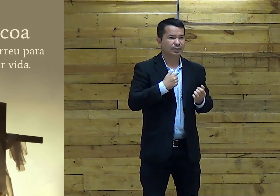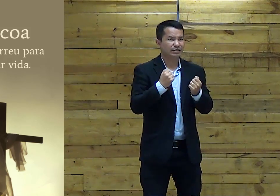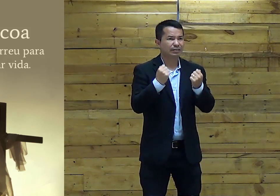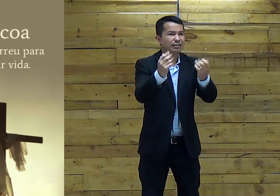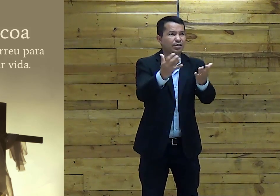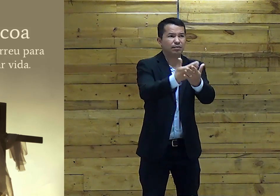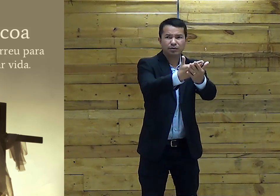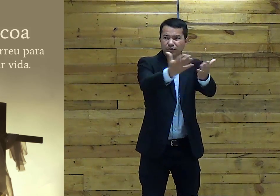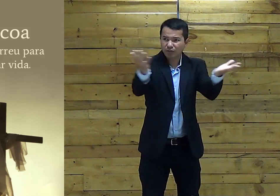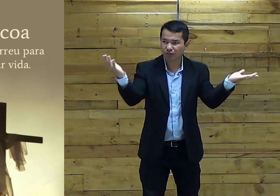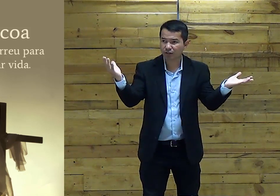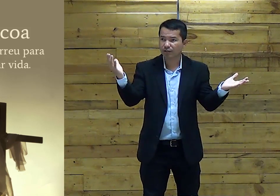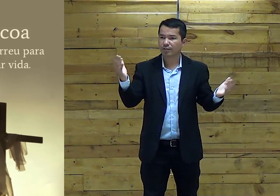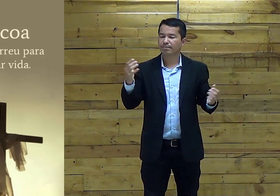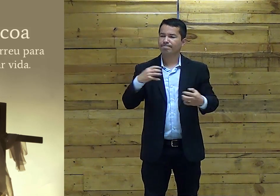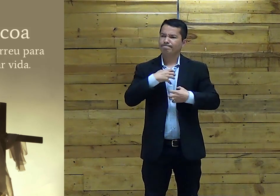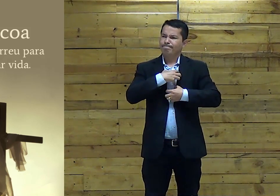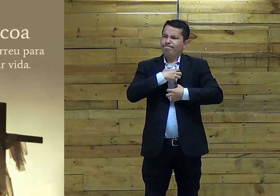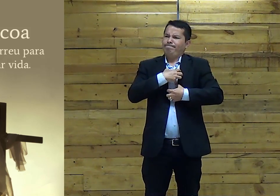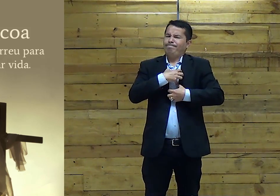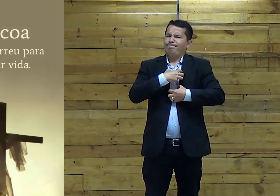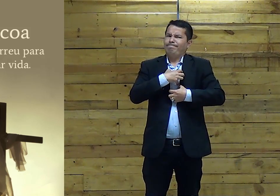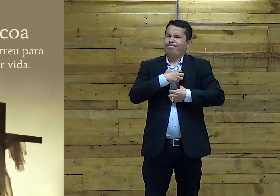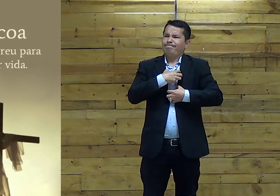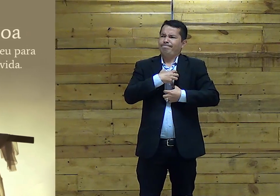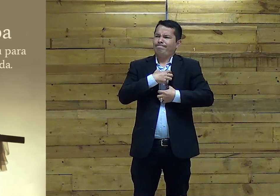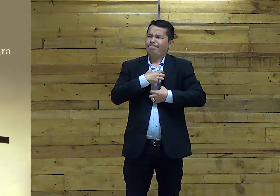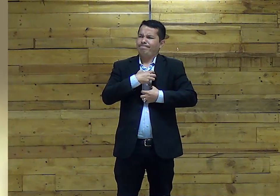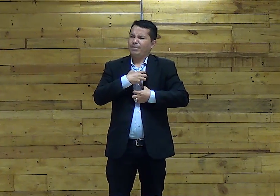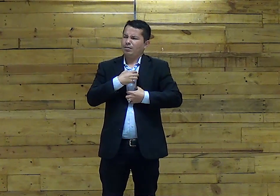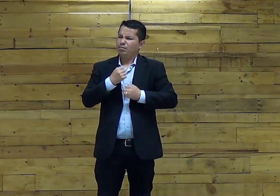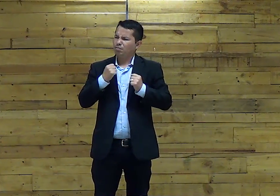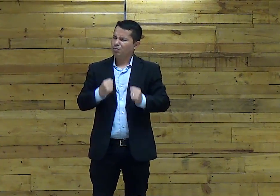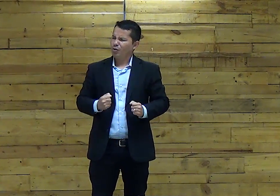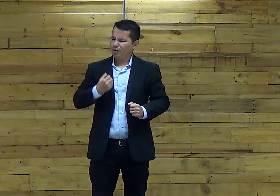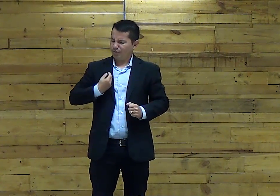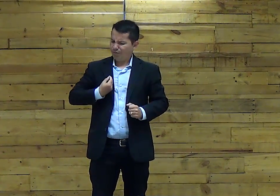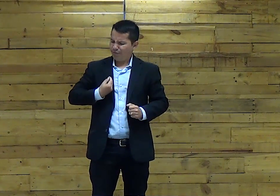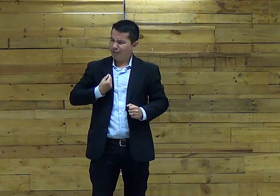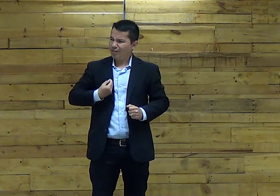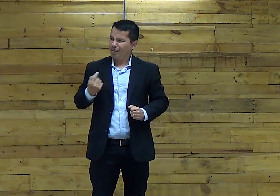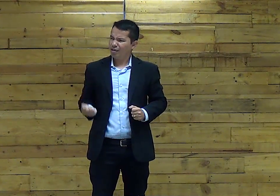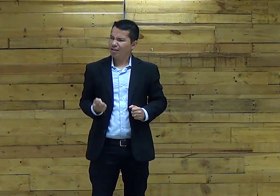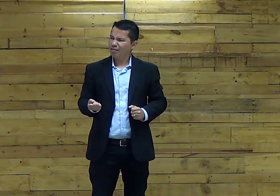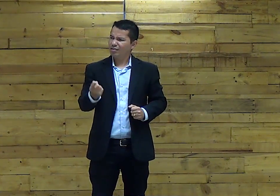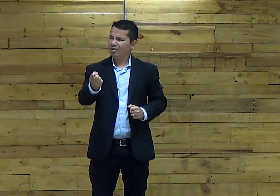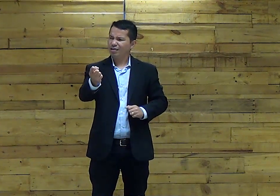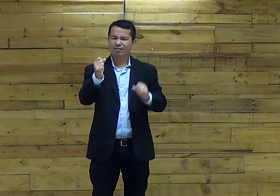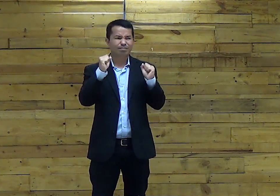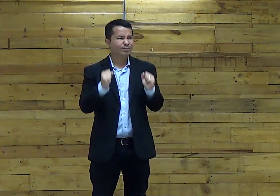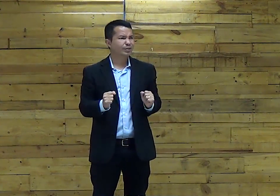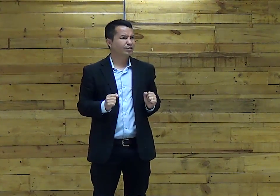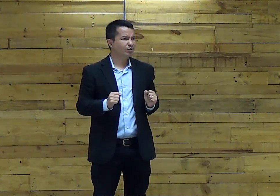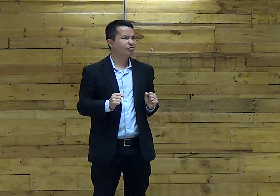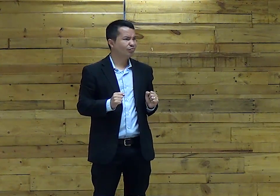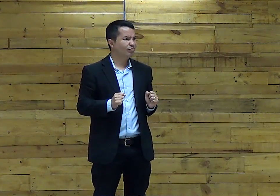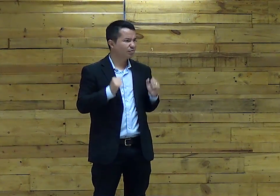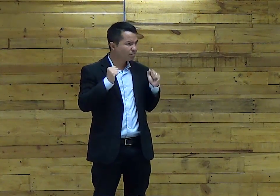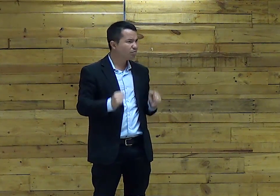poder Para quê? Para nos dar vida Sim Para que nós Possamos ter